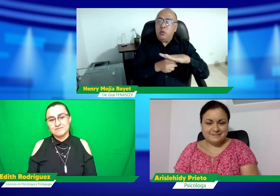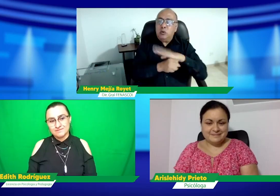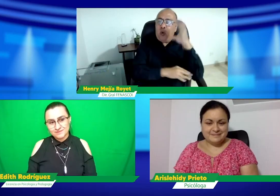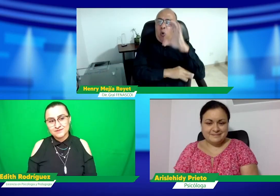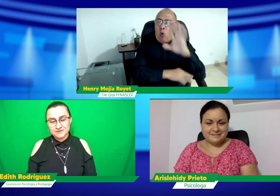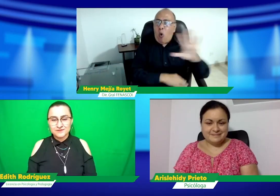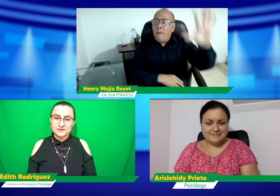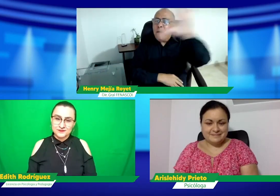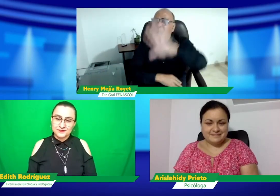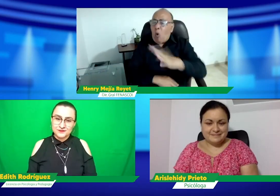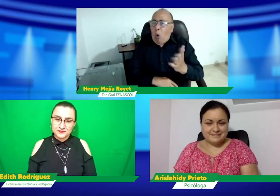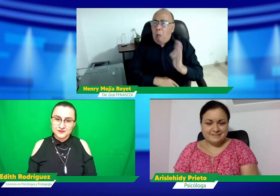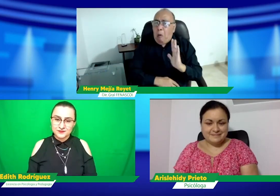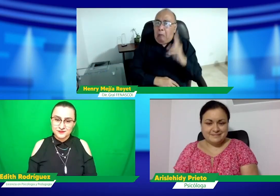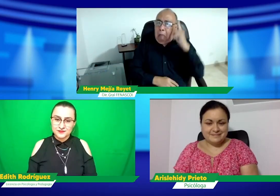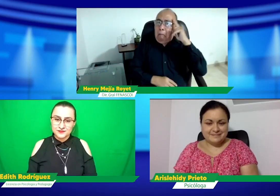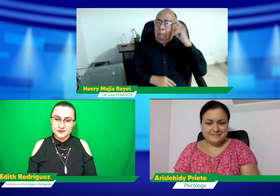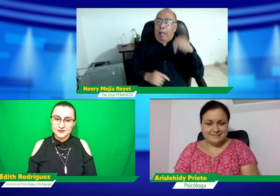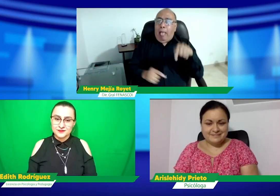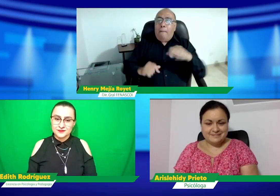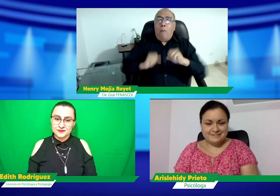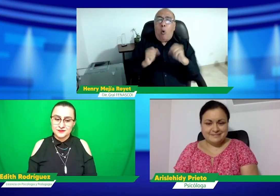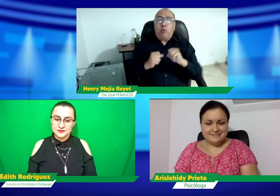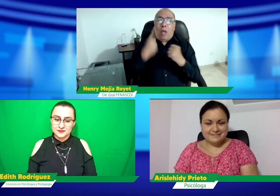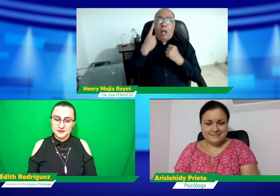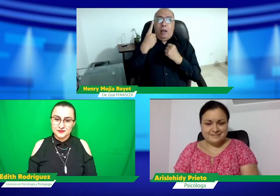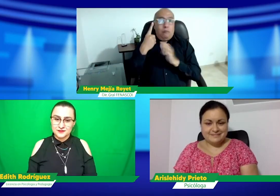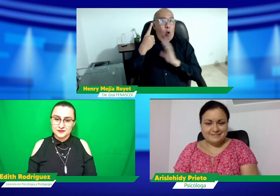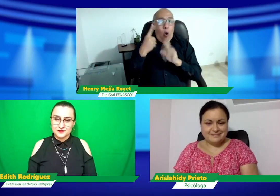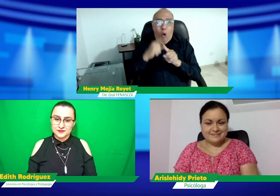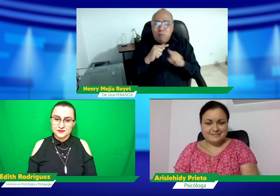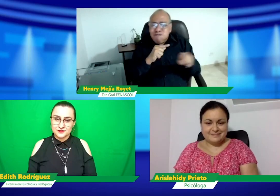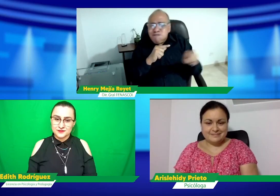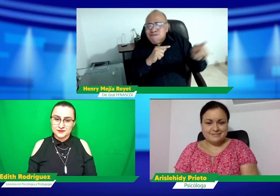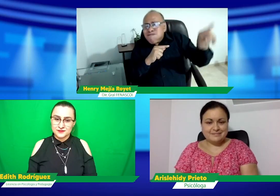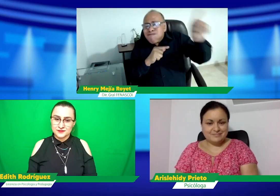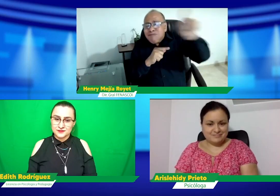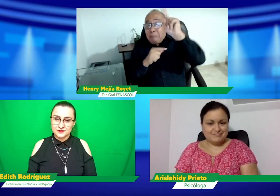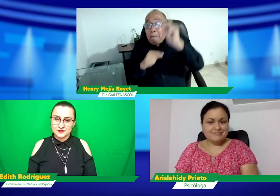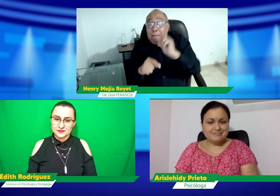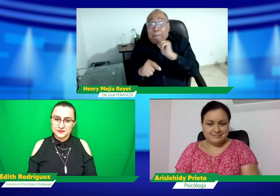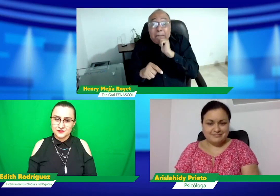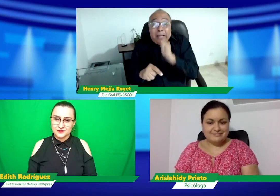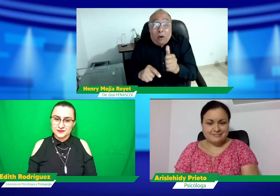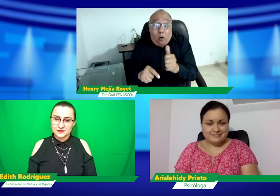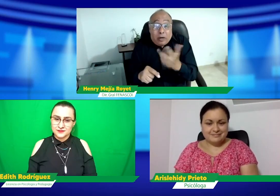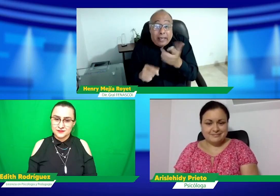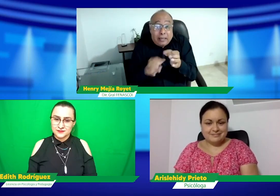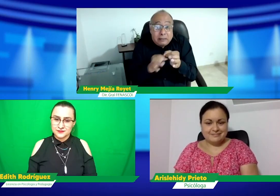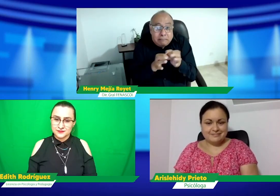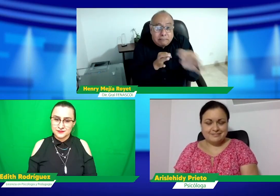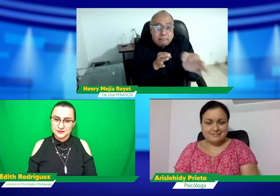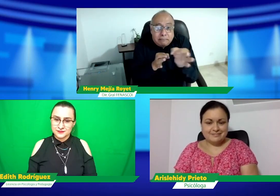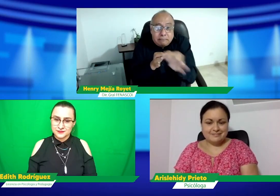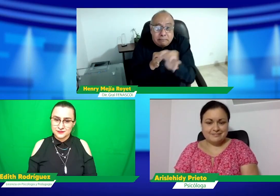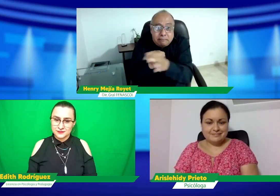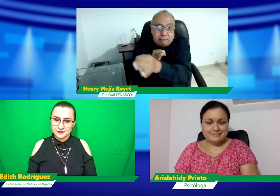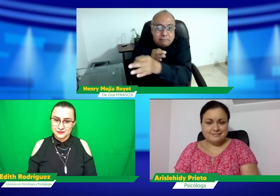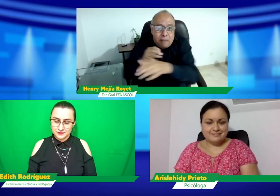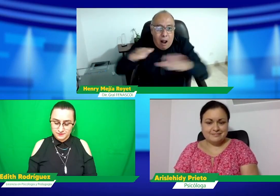entrevista con el director, pues lo comentemos, hablemos acerca de lo que sucede en el país, y que no son solamente una u otra persona,